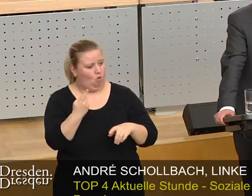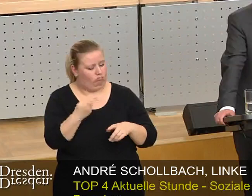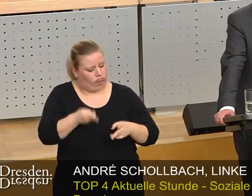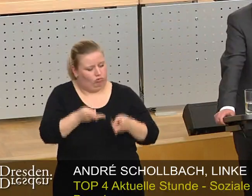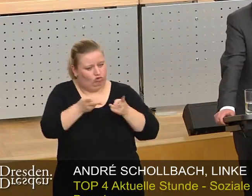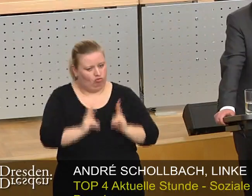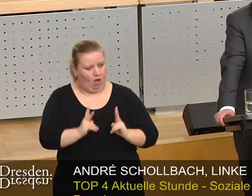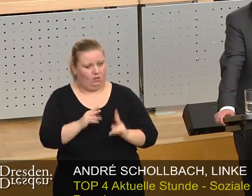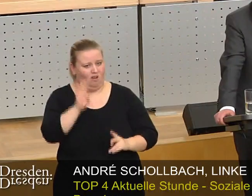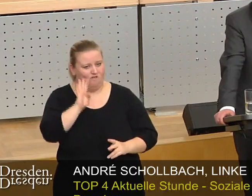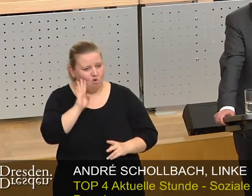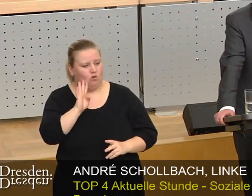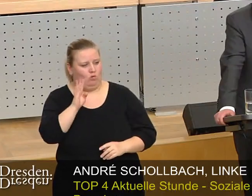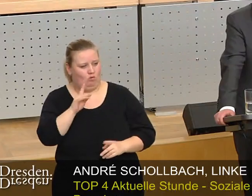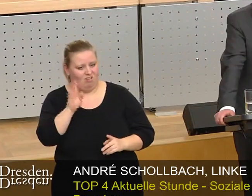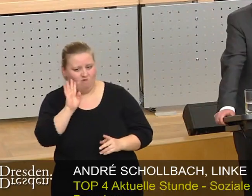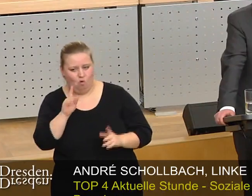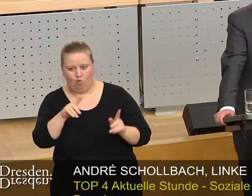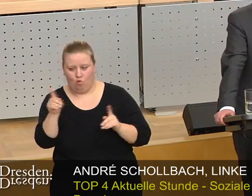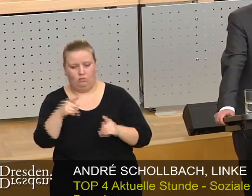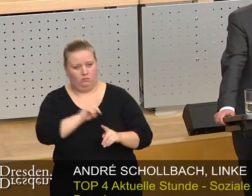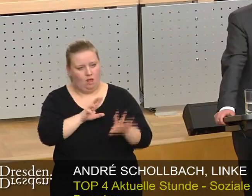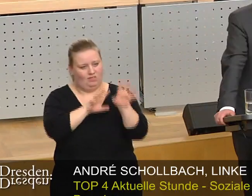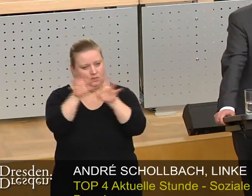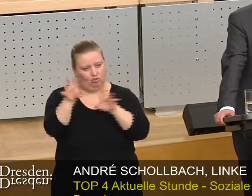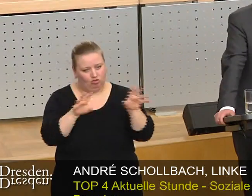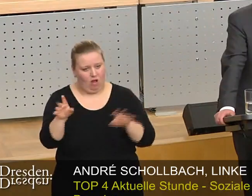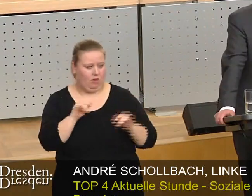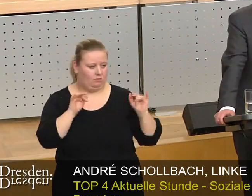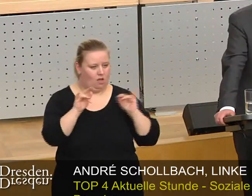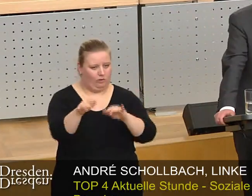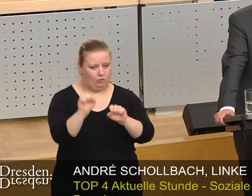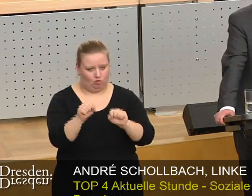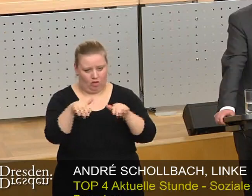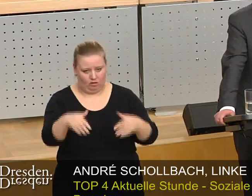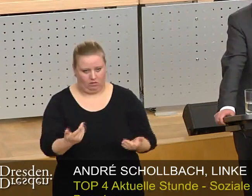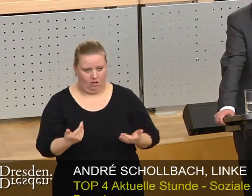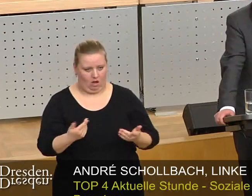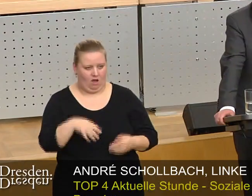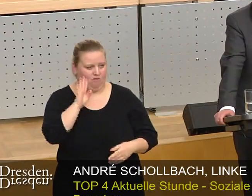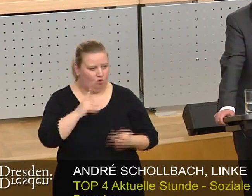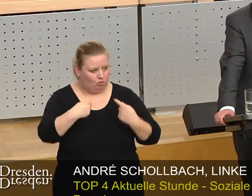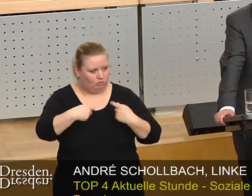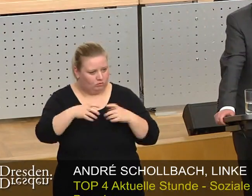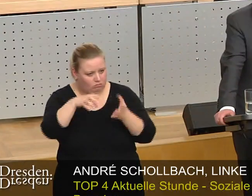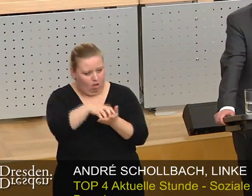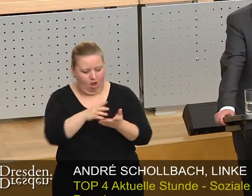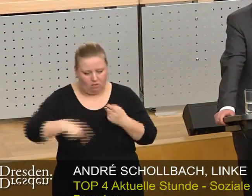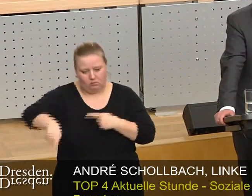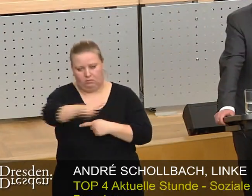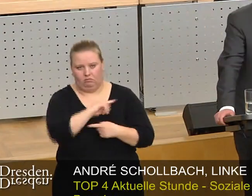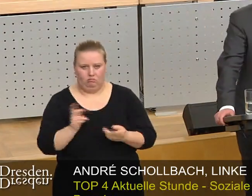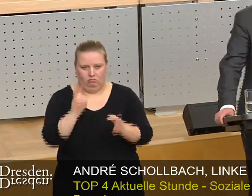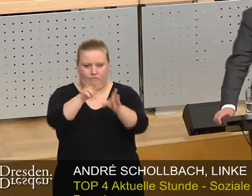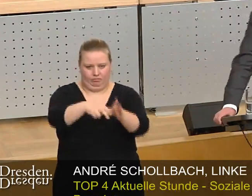Schritt Wohnung für Wohnung wieder Gestaltungs und Einflussmöglichkeiten auf dem Wohnungsmarkt zurückgewinnen.